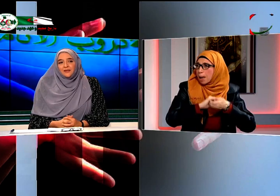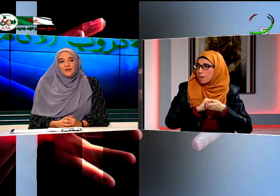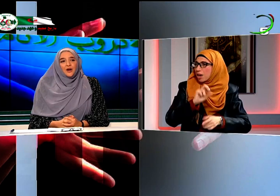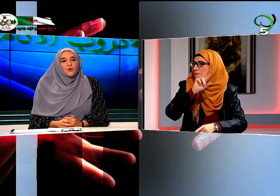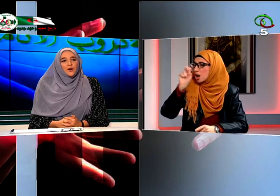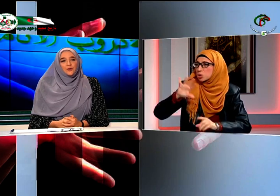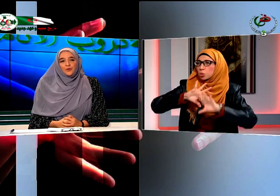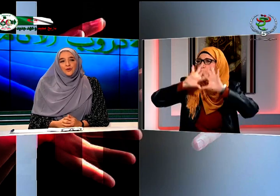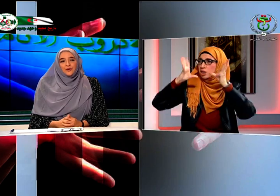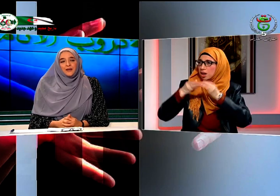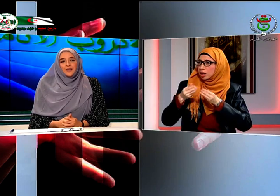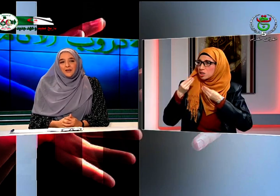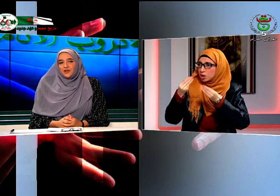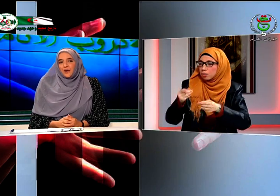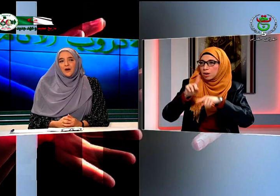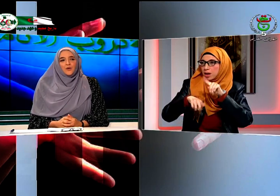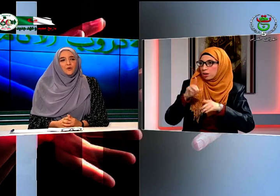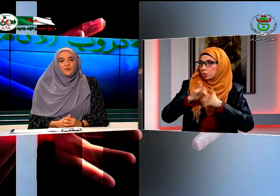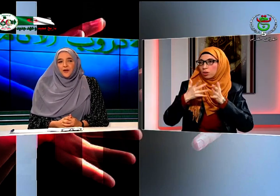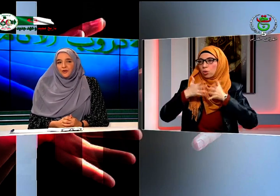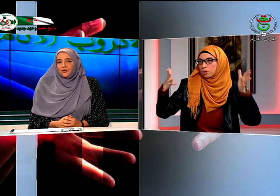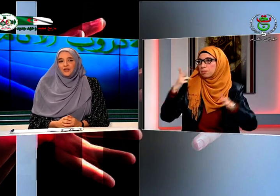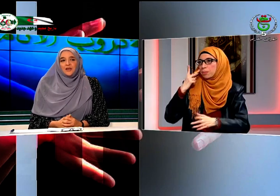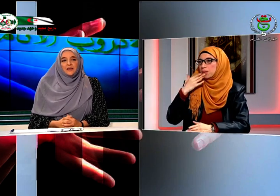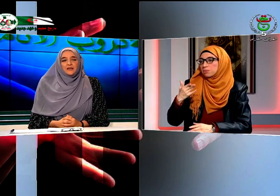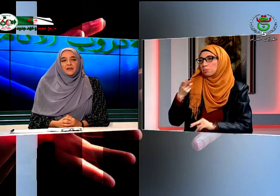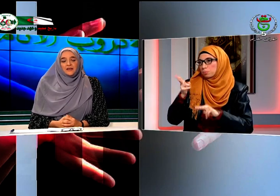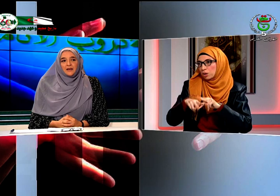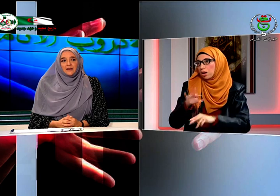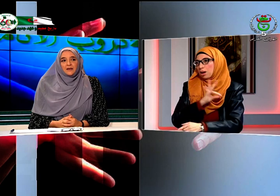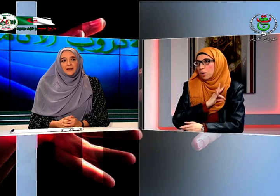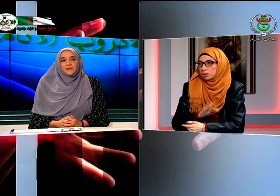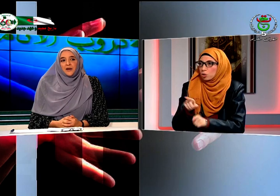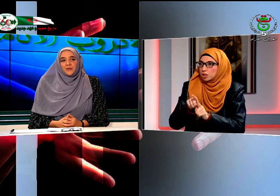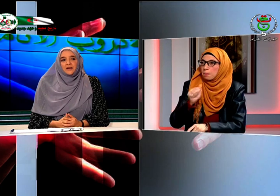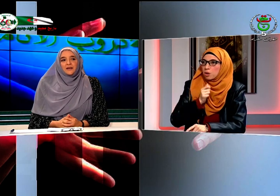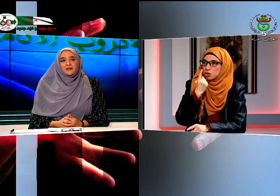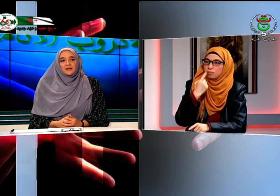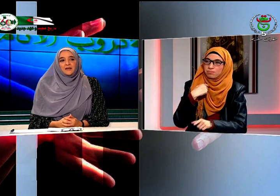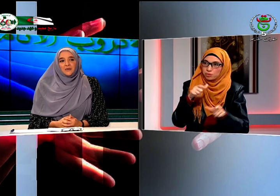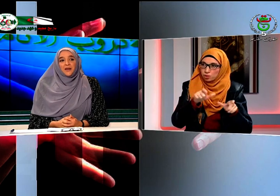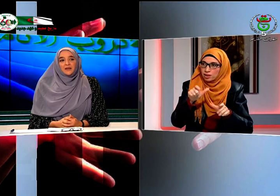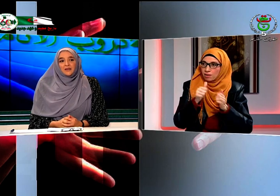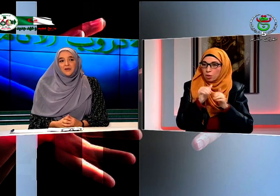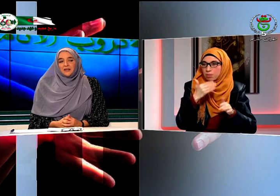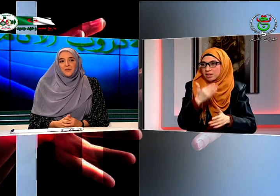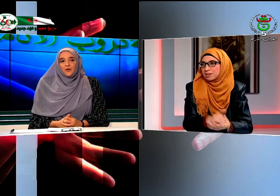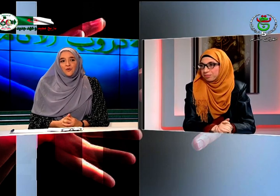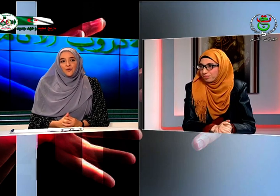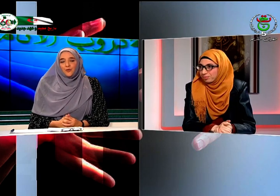وأنه يعني خرجني معاه وكان كل مرة يخرجي يعني يعني يعطاني يعطاني فخر بأني بأني طفلة صماء ولا